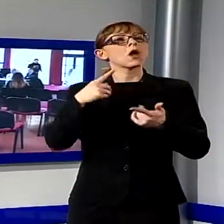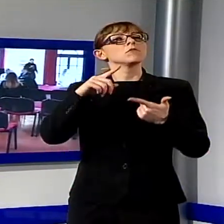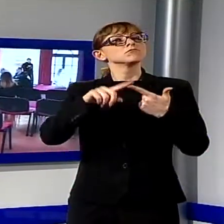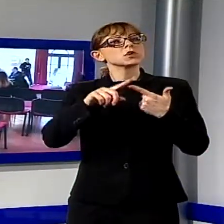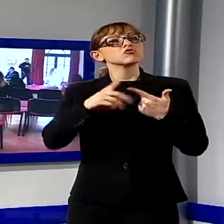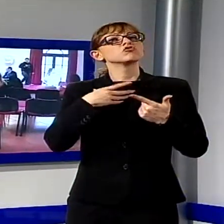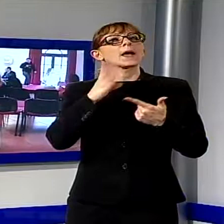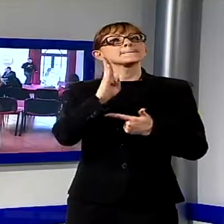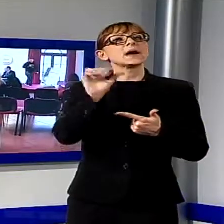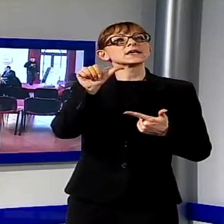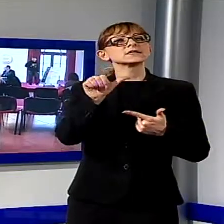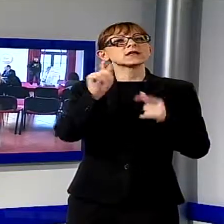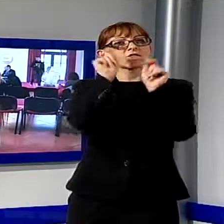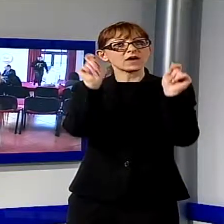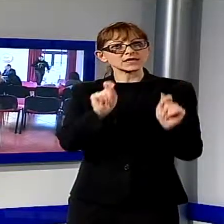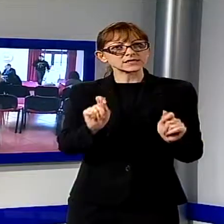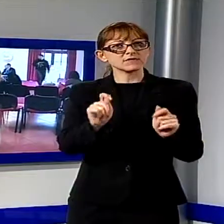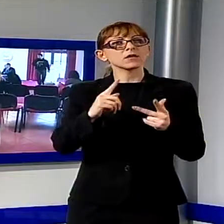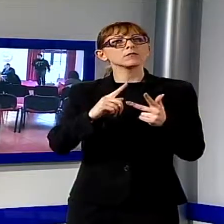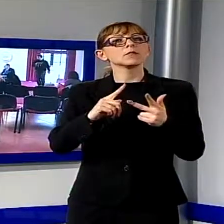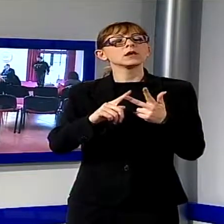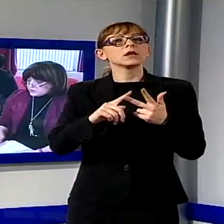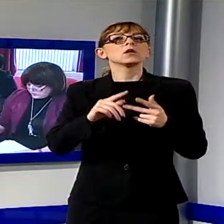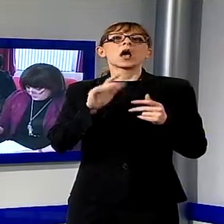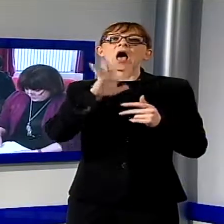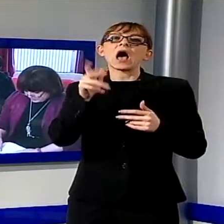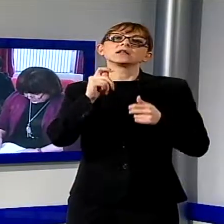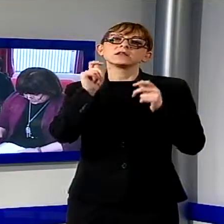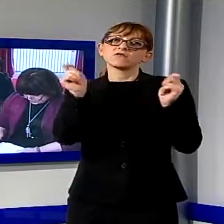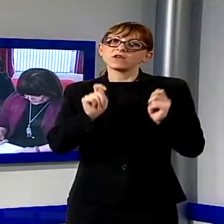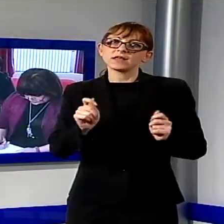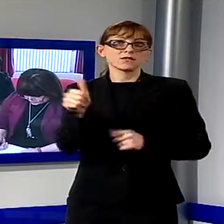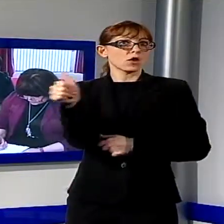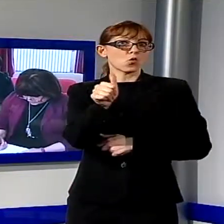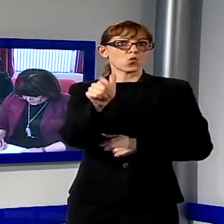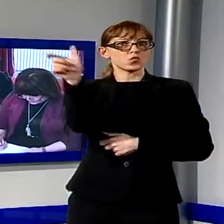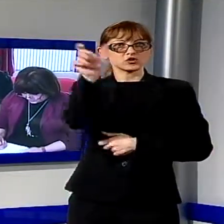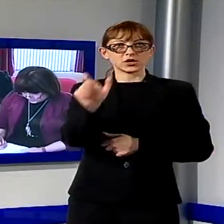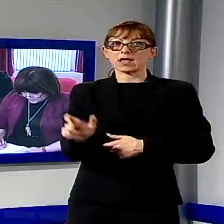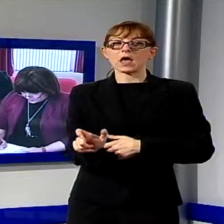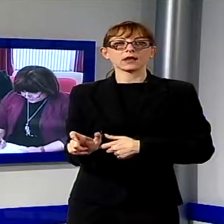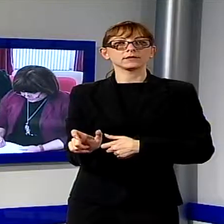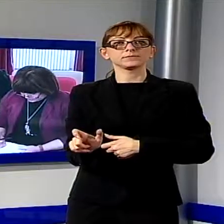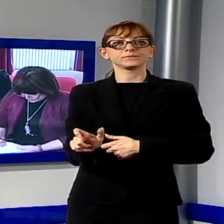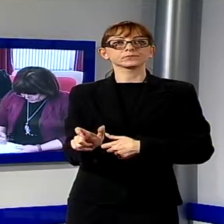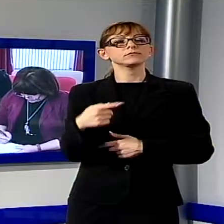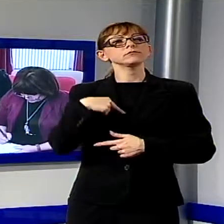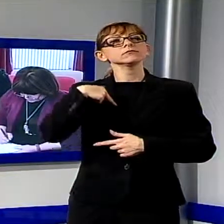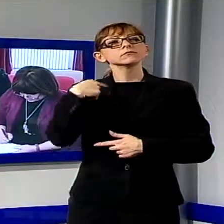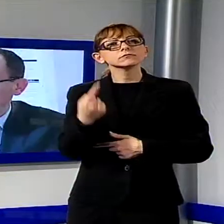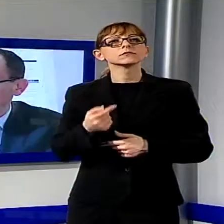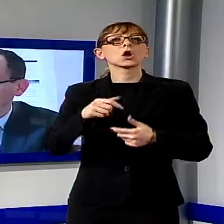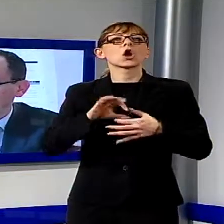come il Guitar Festival, il Biola Fest che sono veramente importanti e sono forse unici in Italia. Continua con collaborazioni